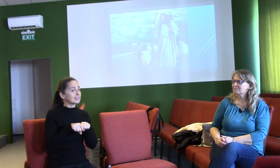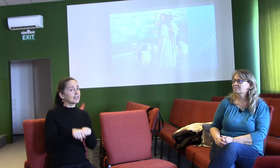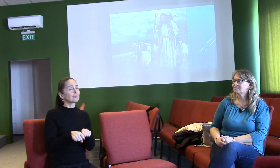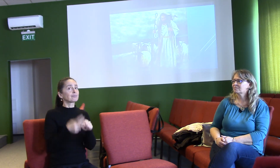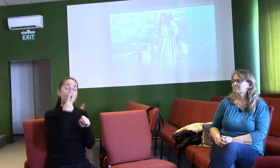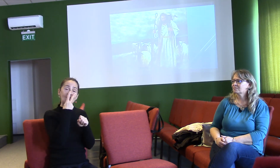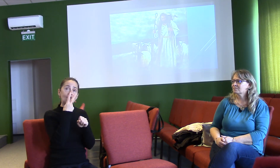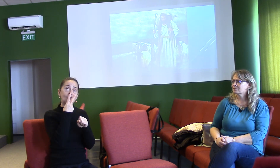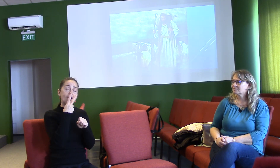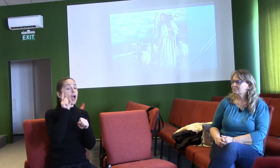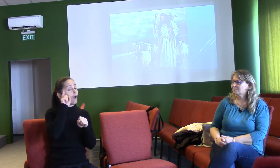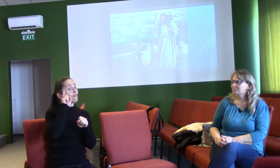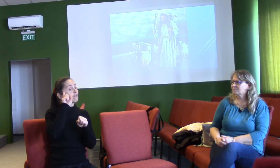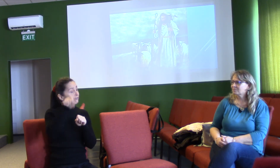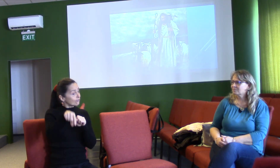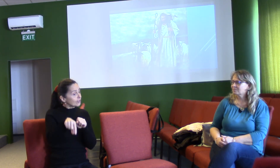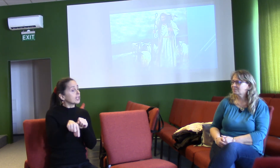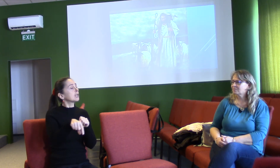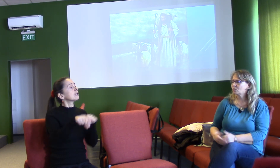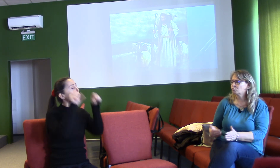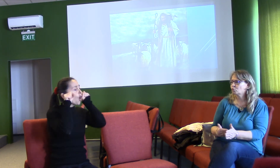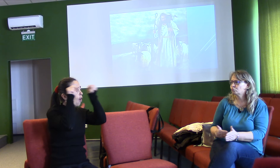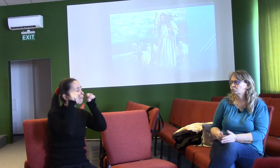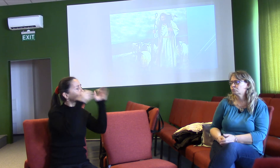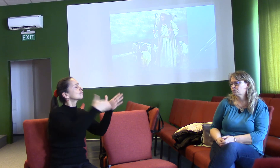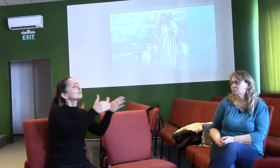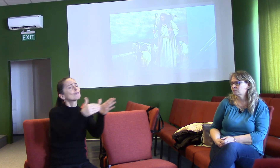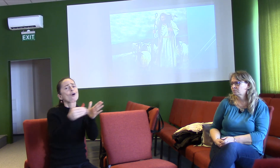co potřebuje a co teprve, když se nějaká ovečka